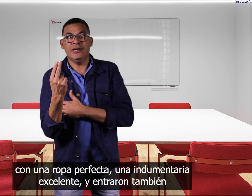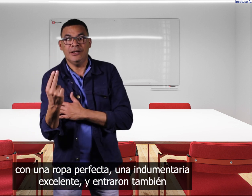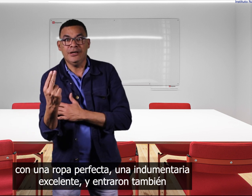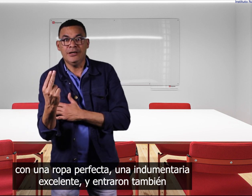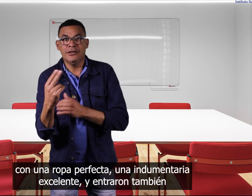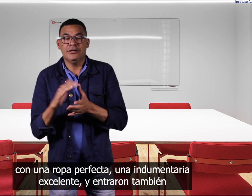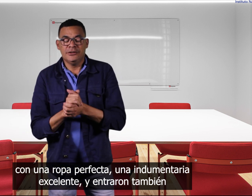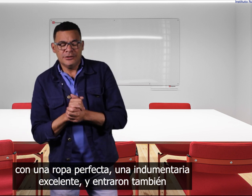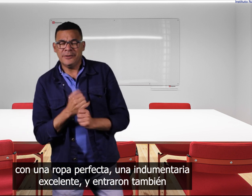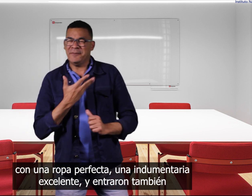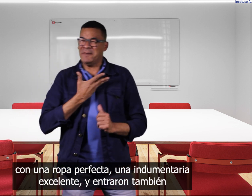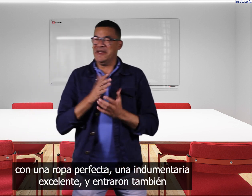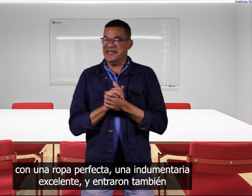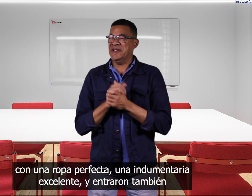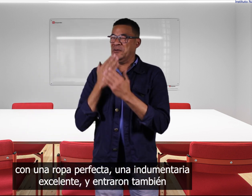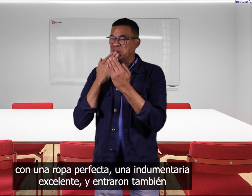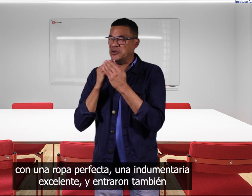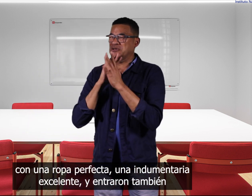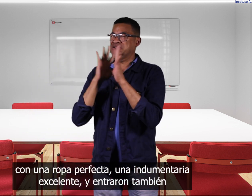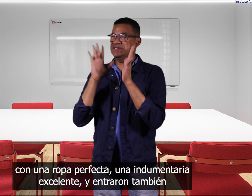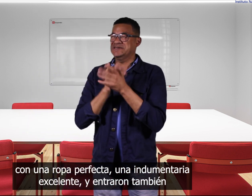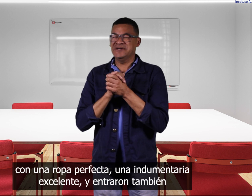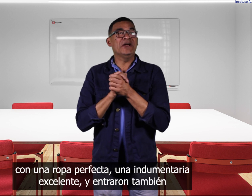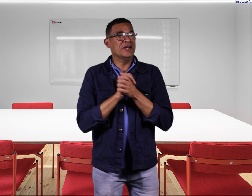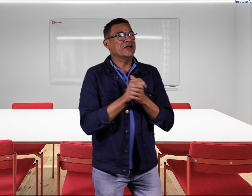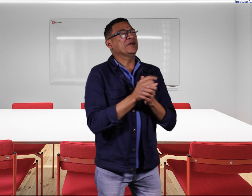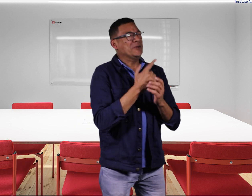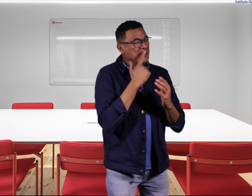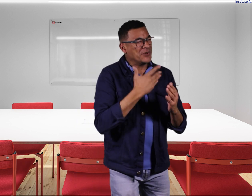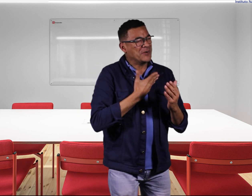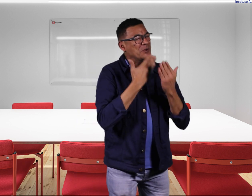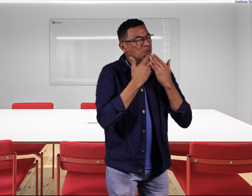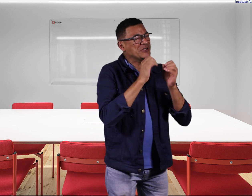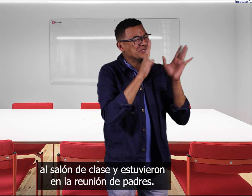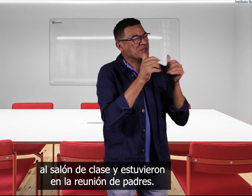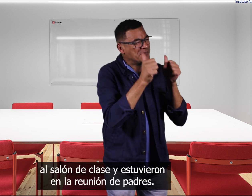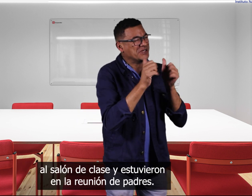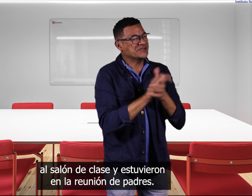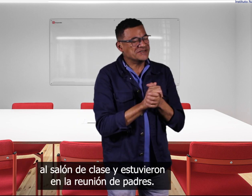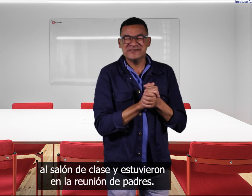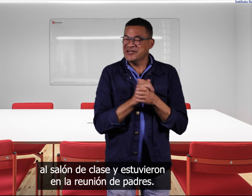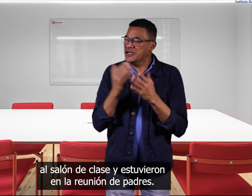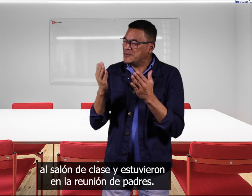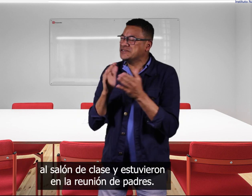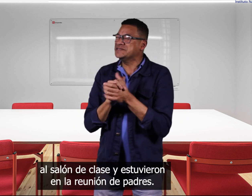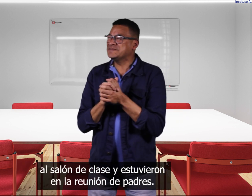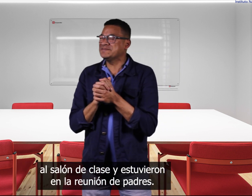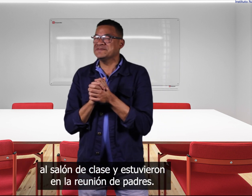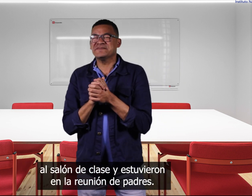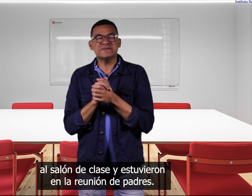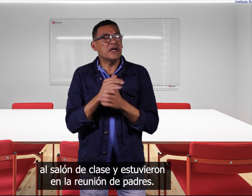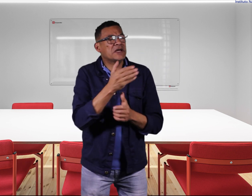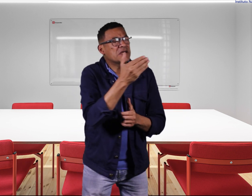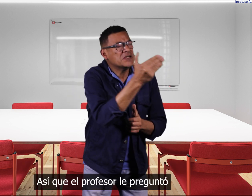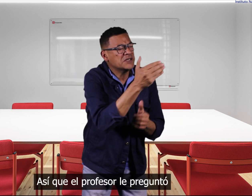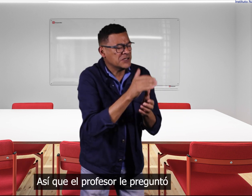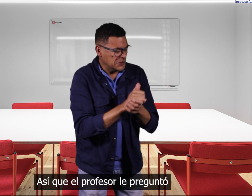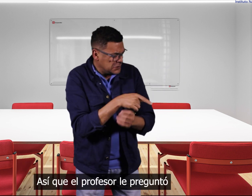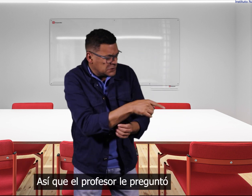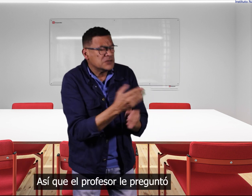indumentaria excelente y entraron también a su al salón de clases y estuvieron en la reunión de padres así que